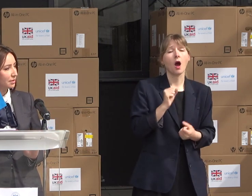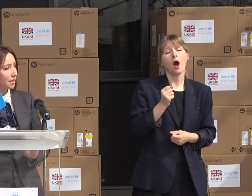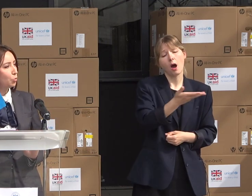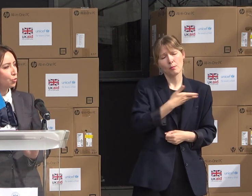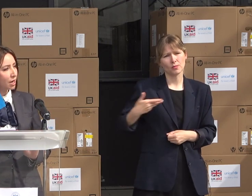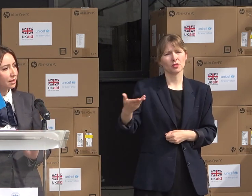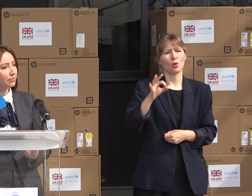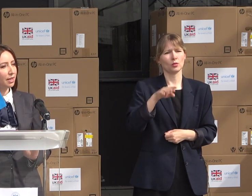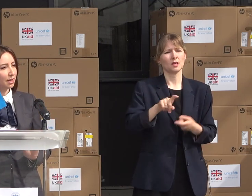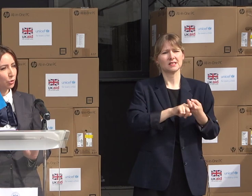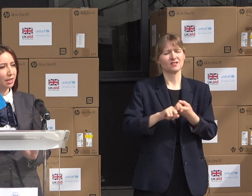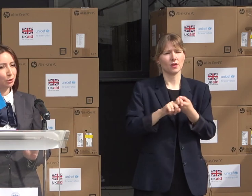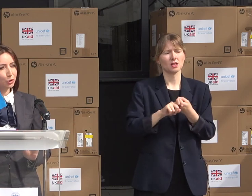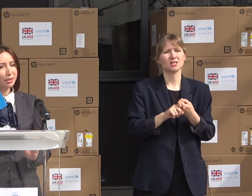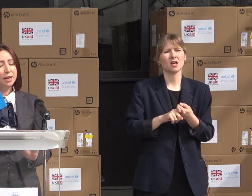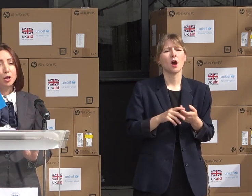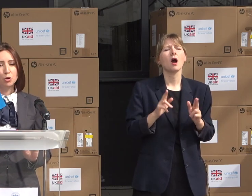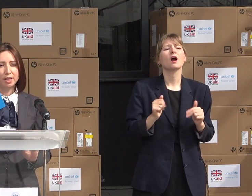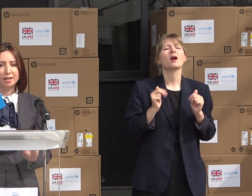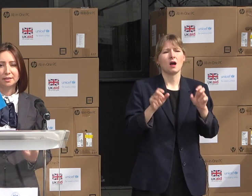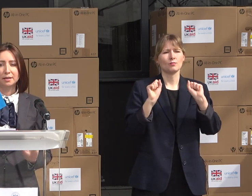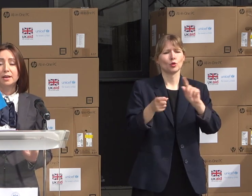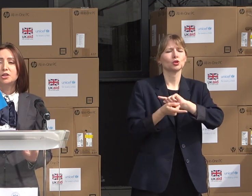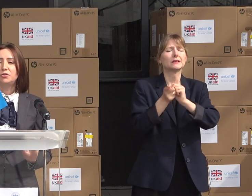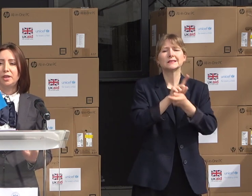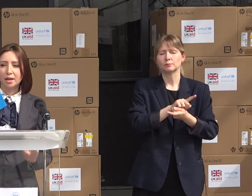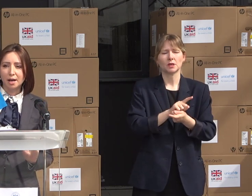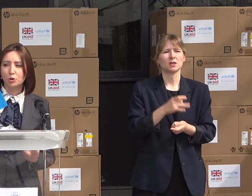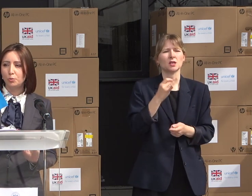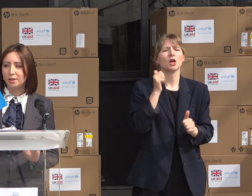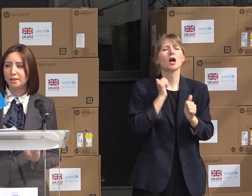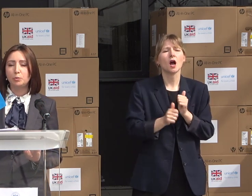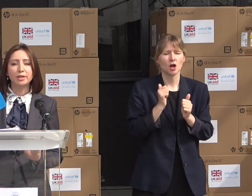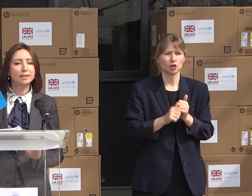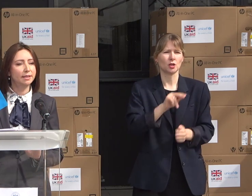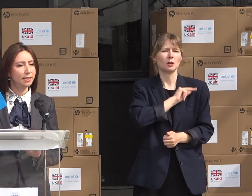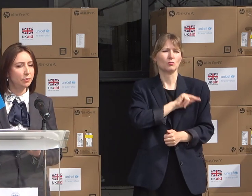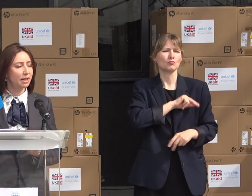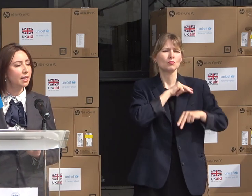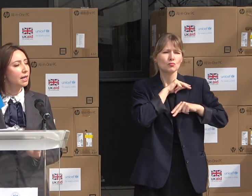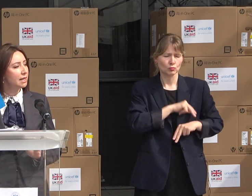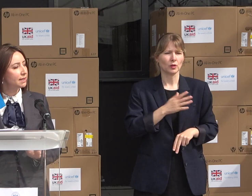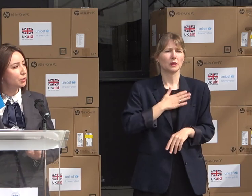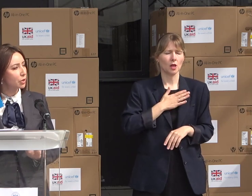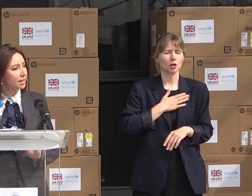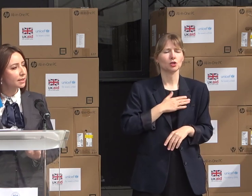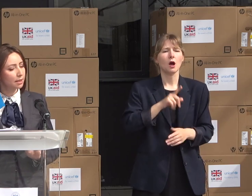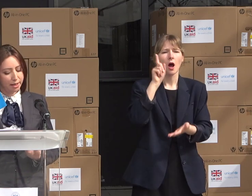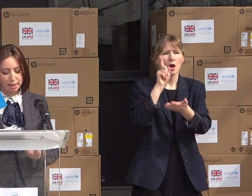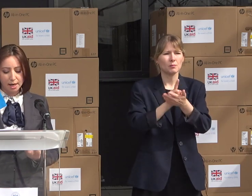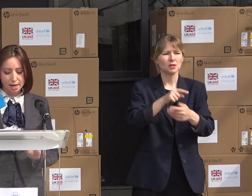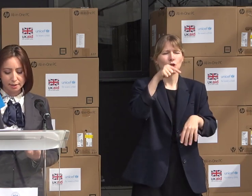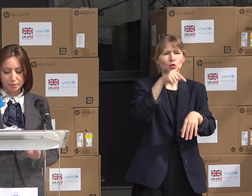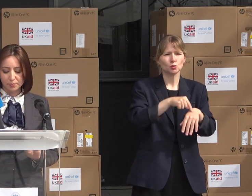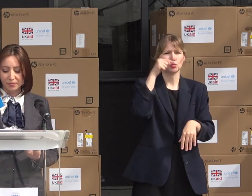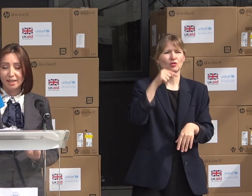Munca fiecăruia din nostri contează și fiecare copil trebuie să simtă în siguranță